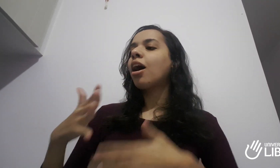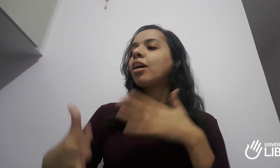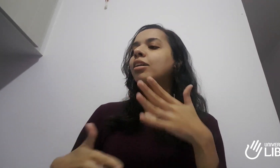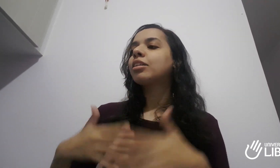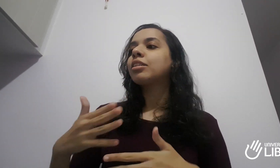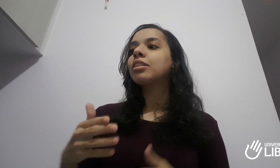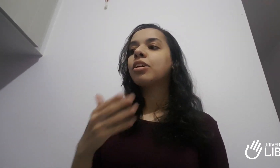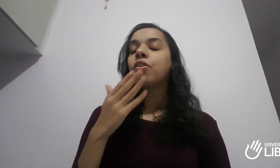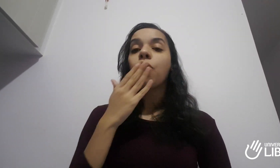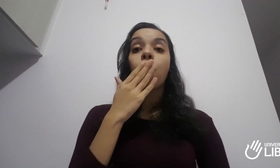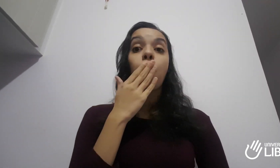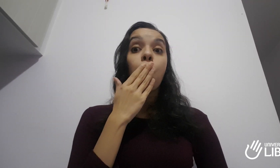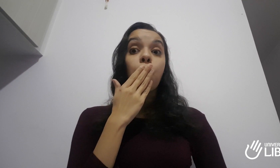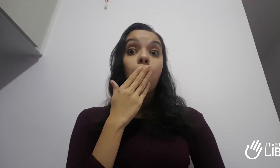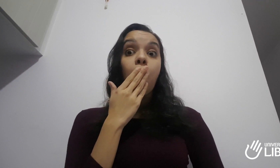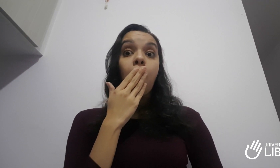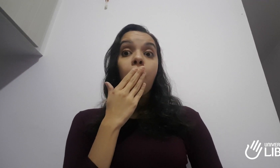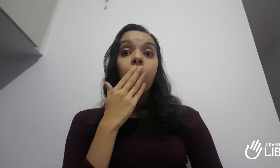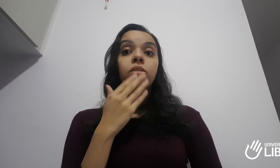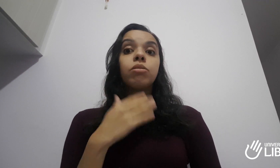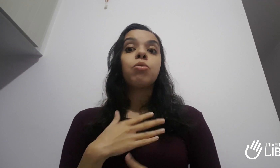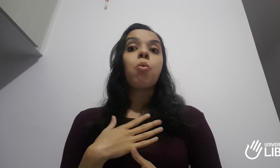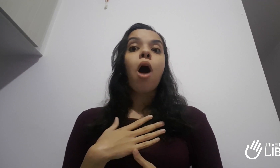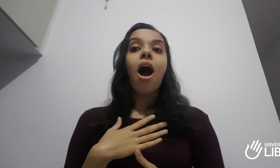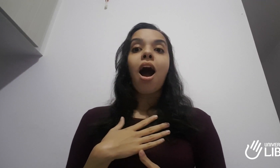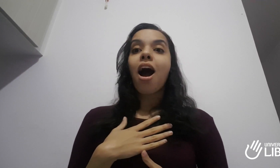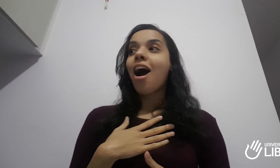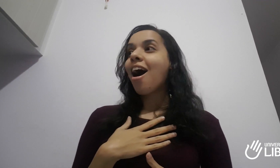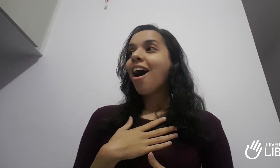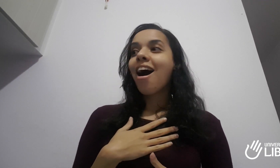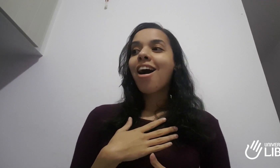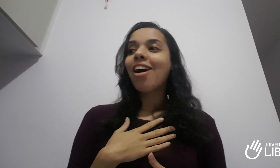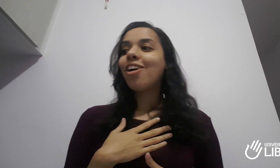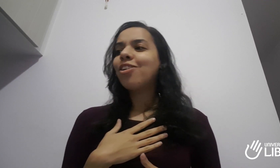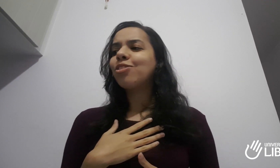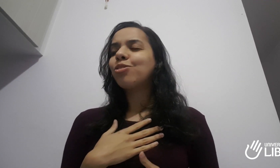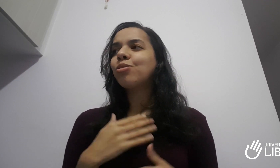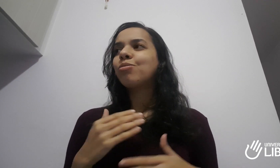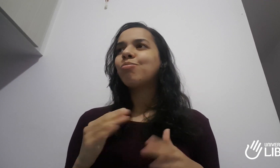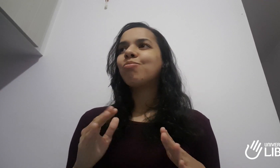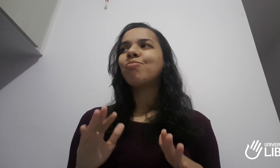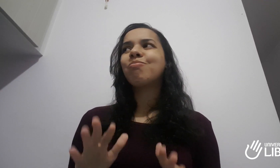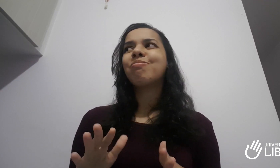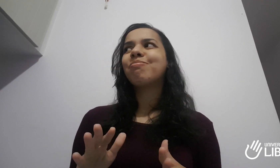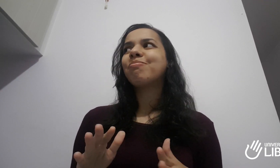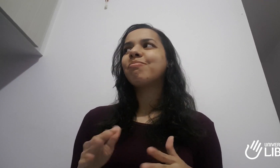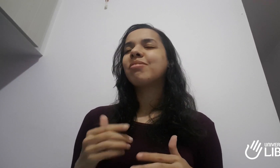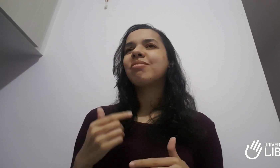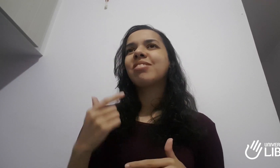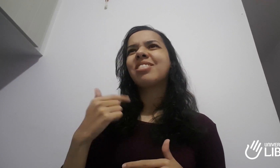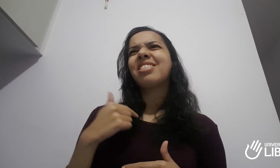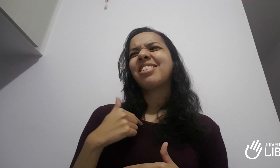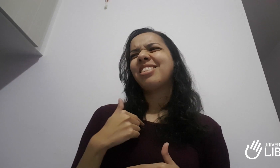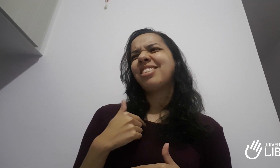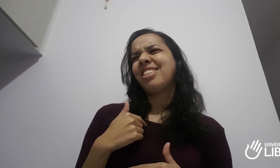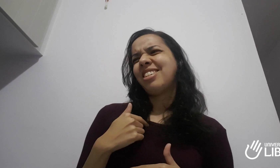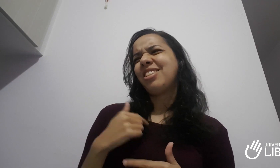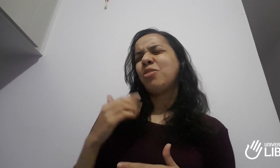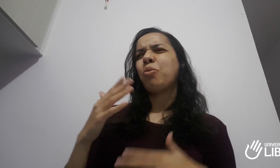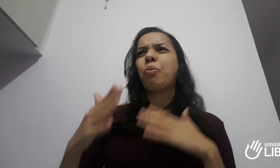e assim eu ficava impressionada com aquilo, eu achava fascinante. E eu queria aprender a Libras, pra